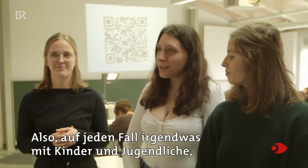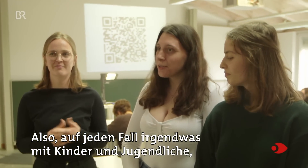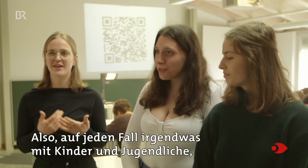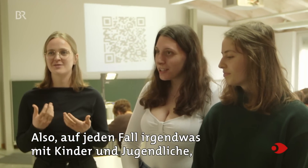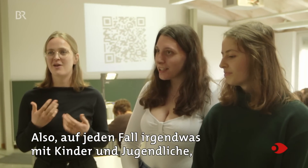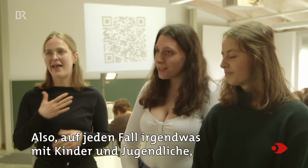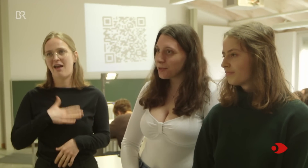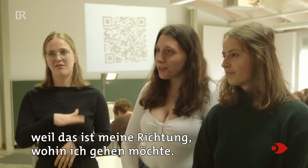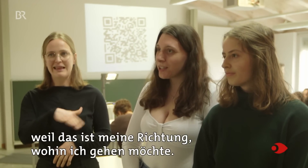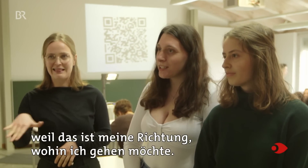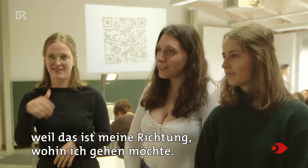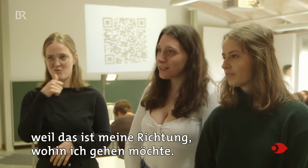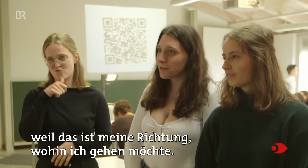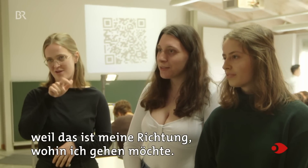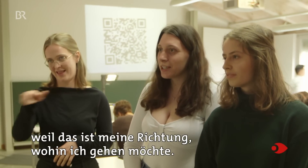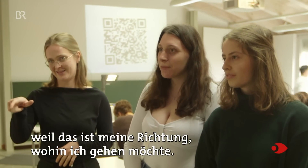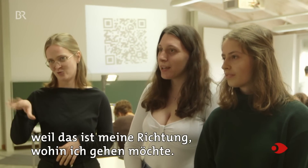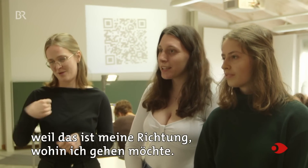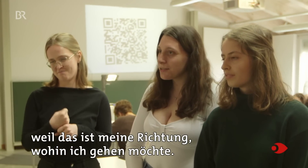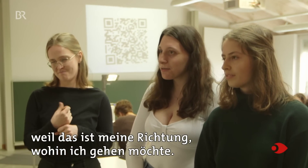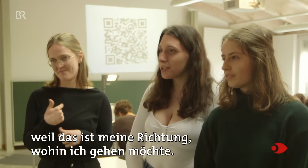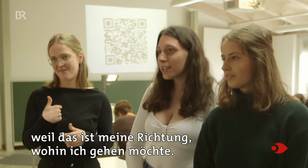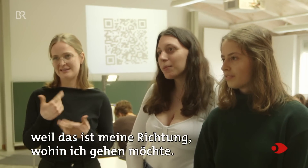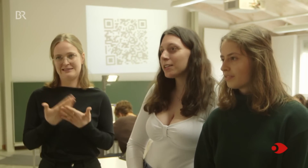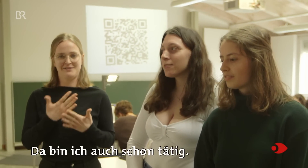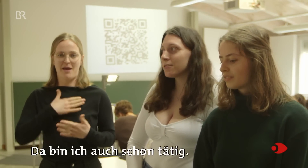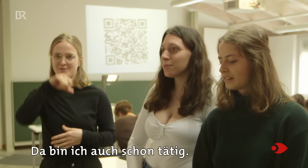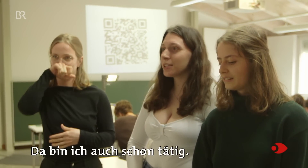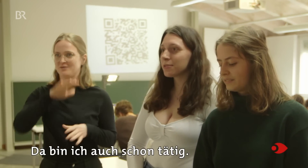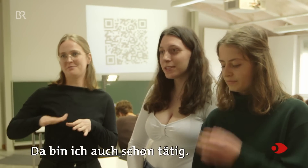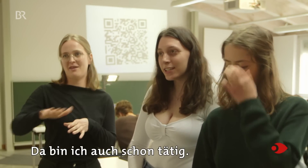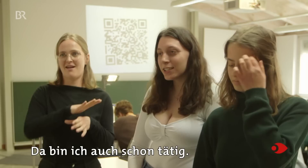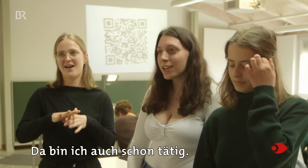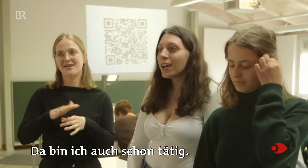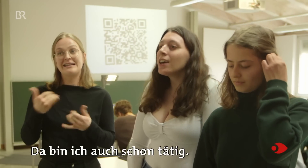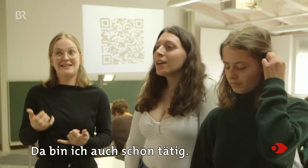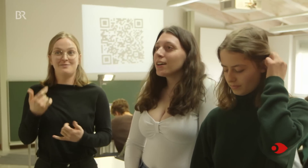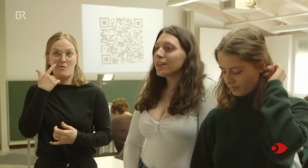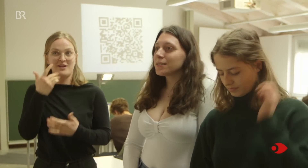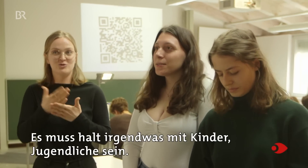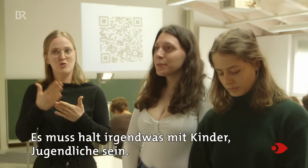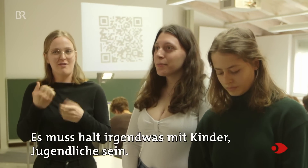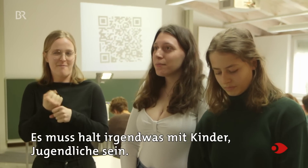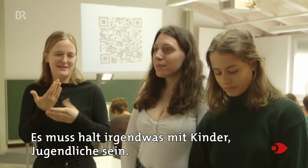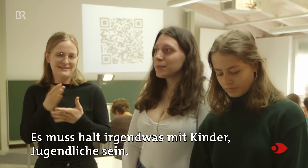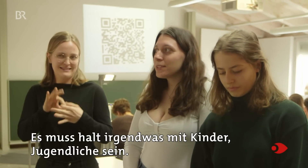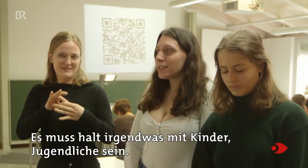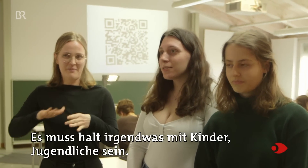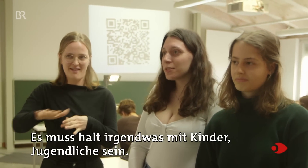oder Jugendlichen zum Teil, weil das ist schon wirklich meine Richtung, wo ich gehen möchte. Und da bin ich auch schon tätig. Also es müsste irgendwas